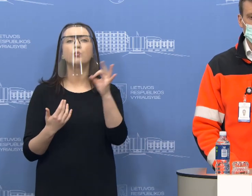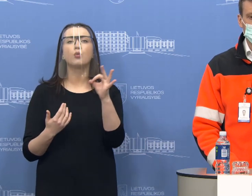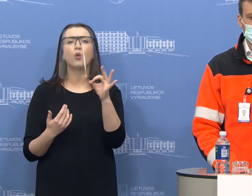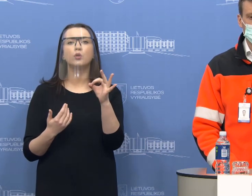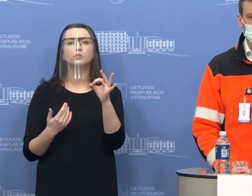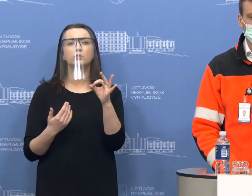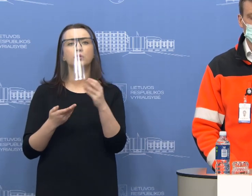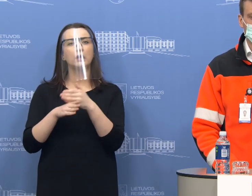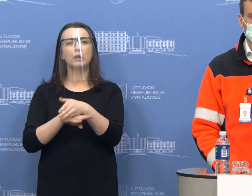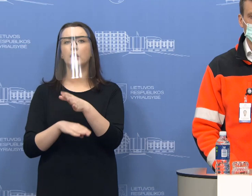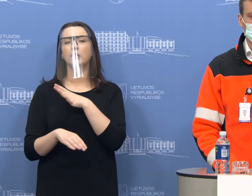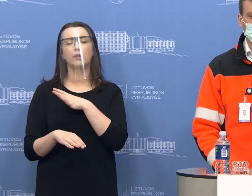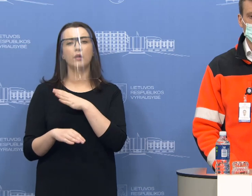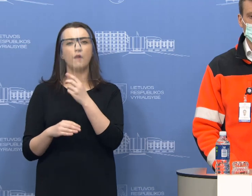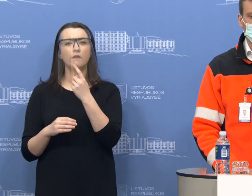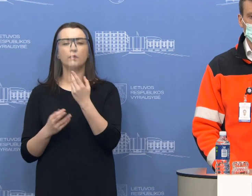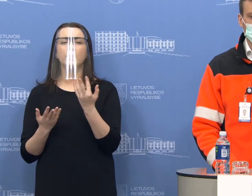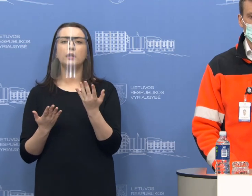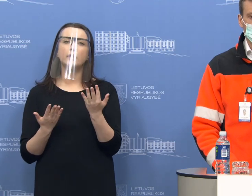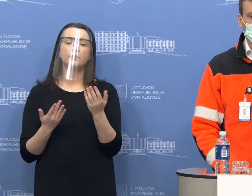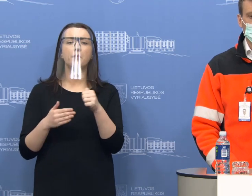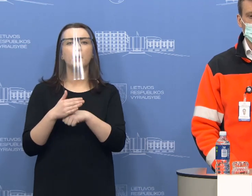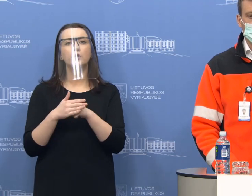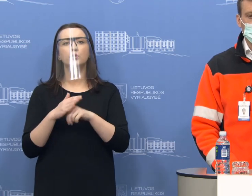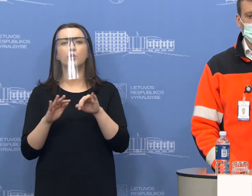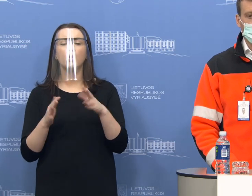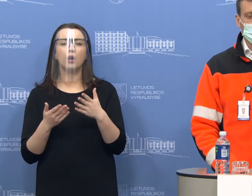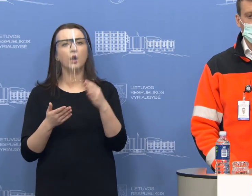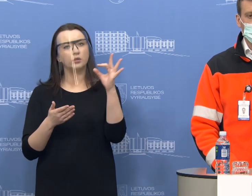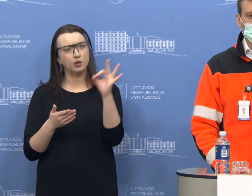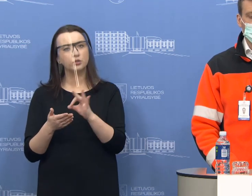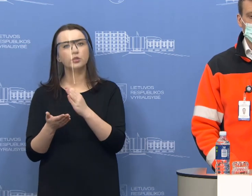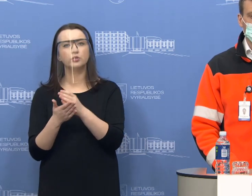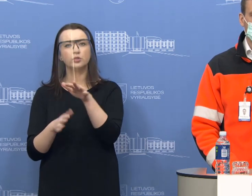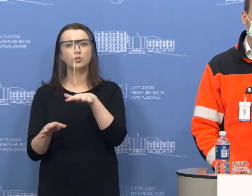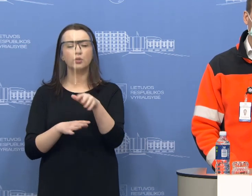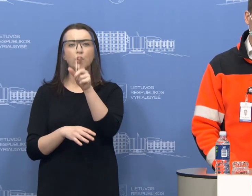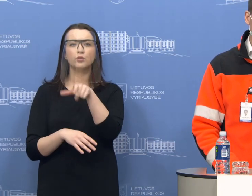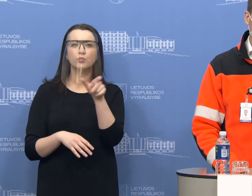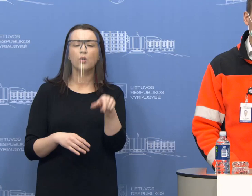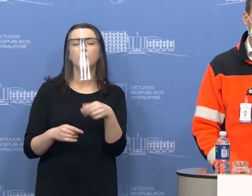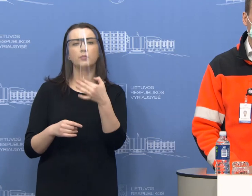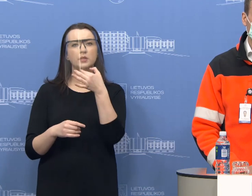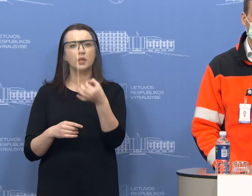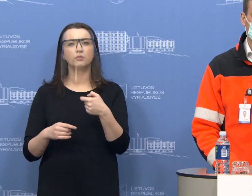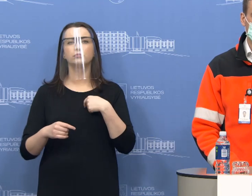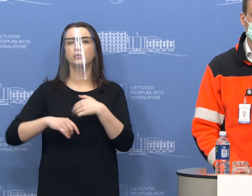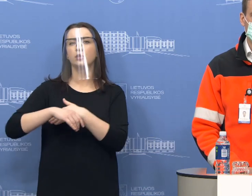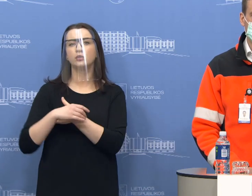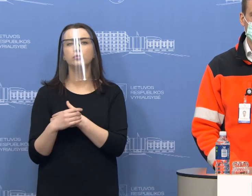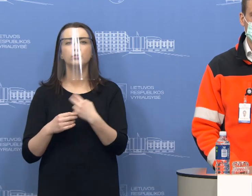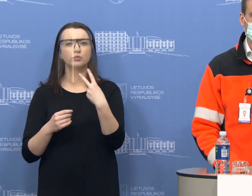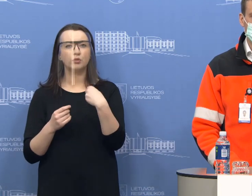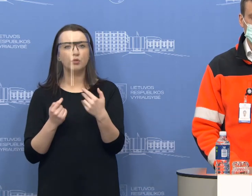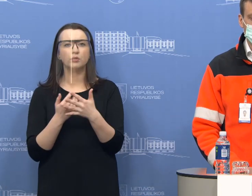nenukreipiate į dienas, dienas, du skaminti. Kokios piežastys ir ar dažniai pasitaiko, kad žmonės išvardyje nesimčiate